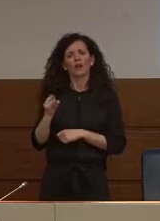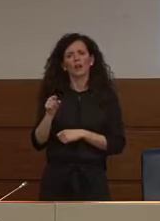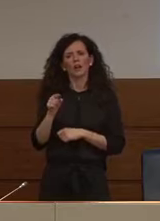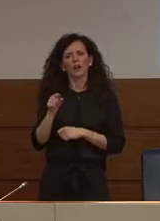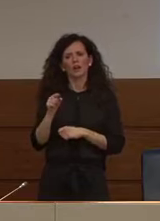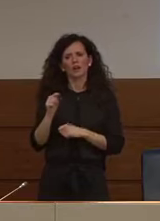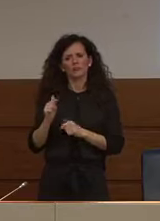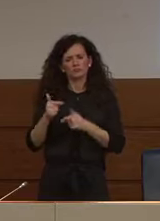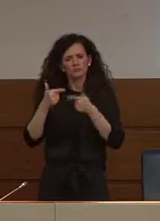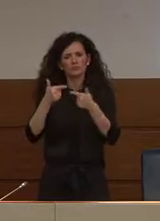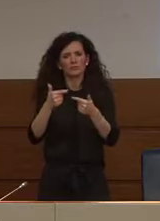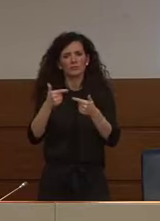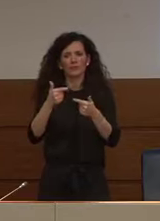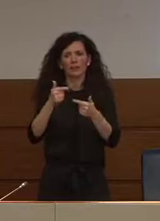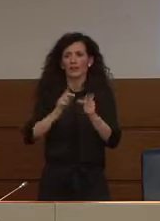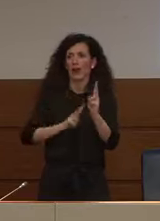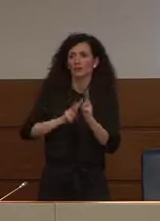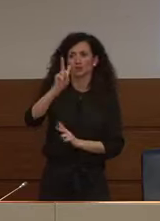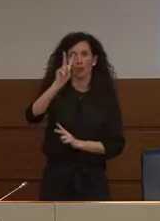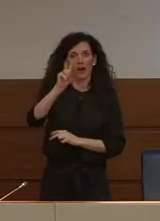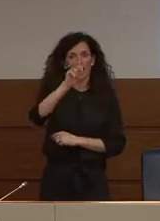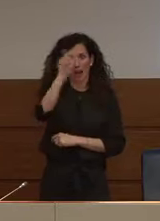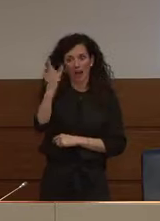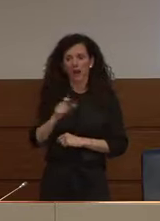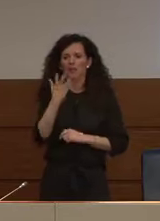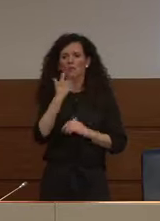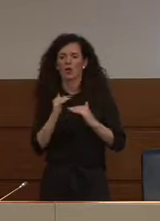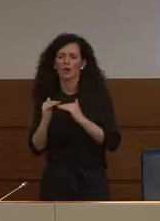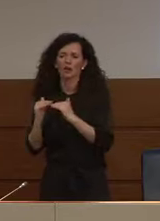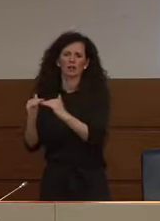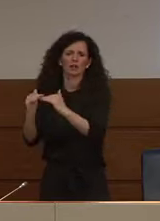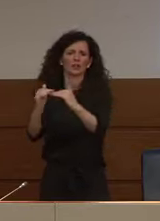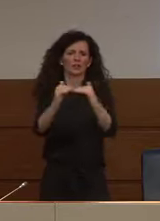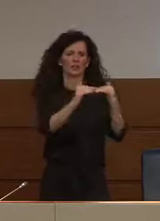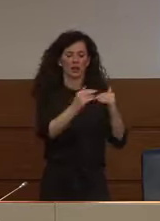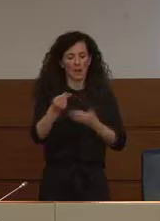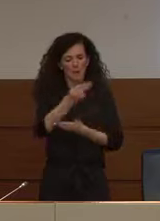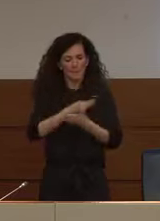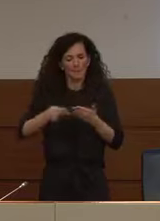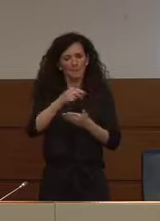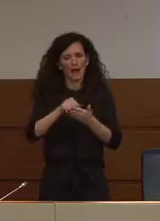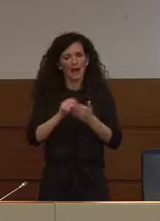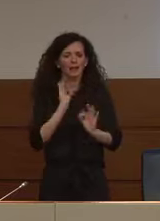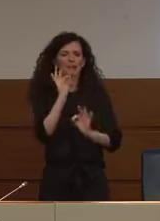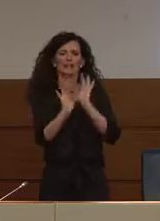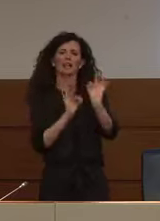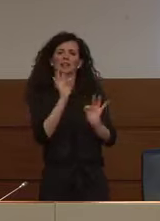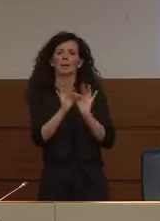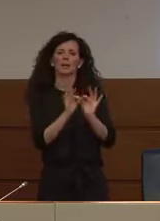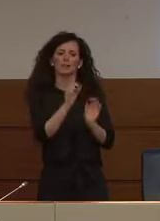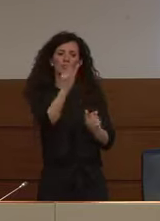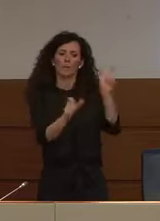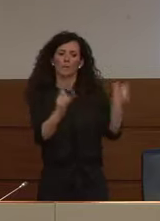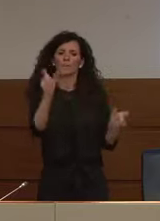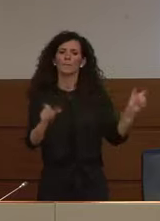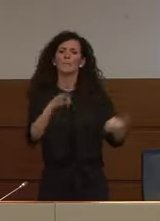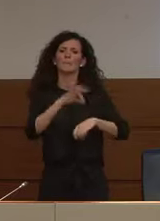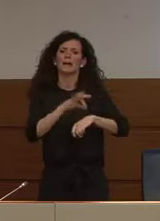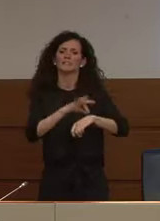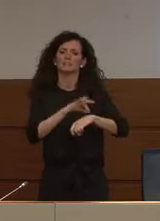su tutto il territorio nazionale i piani di trattamento dei pazienti con Covid-19